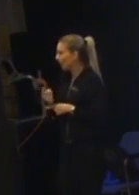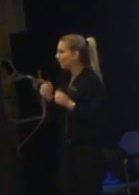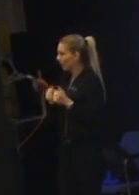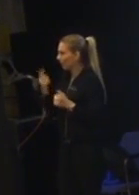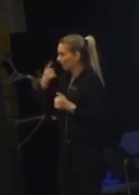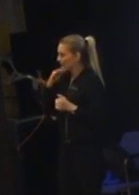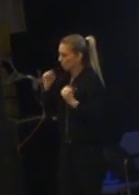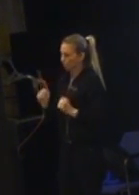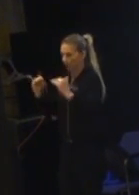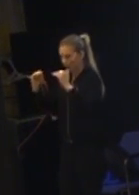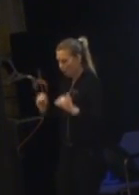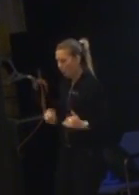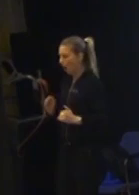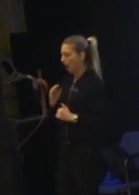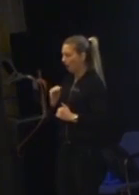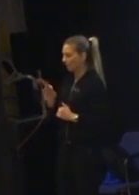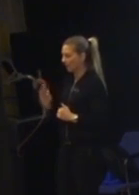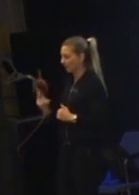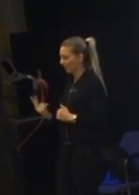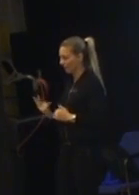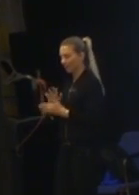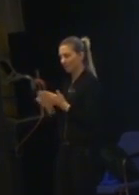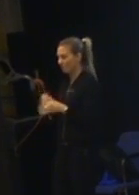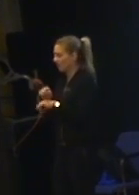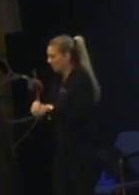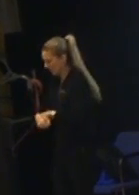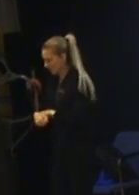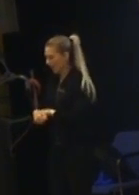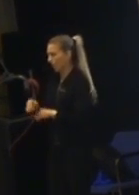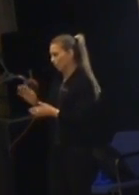jättelågaffektiv i matsituationerna. Inte hålla på att tvinga i onödan.